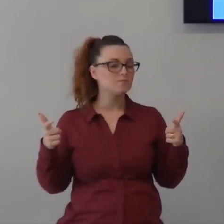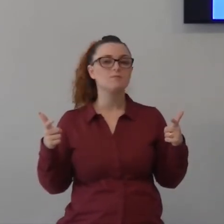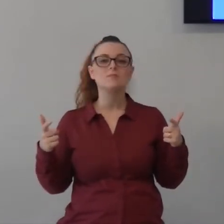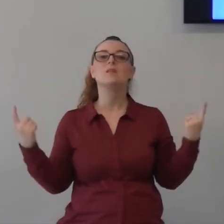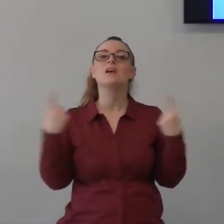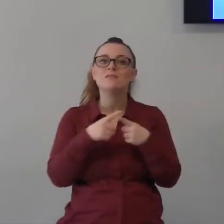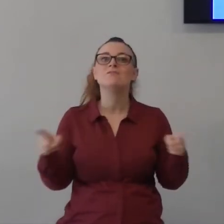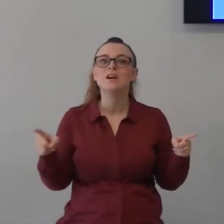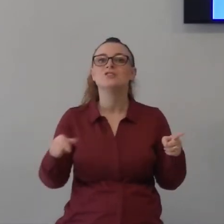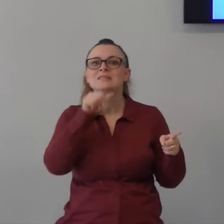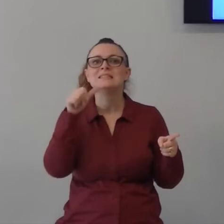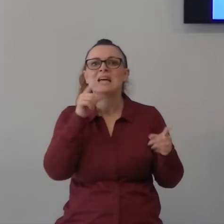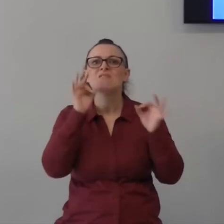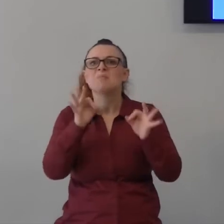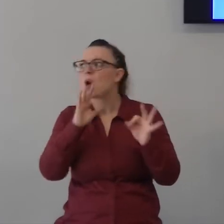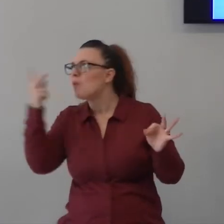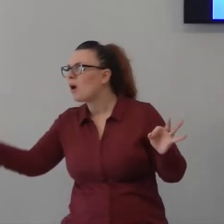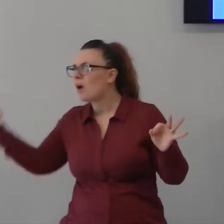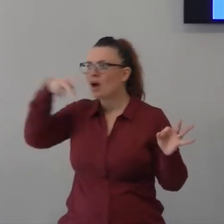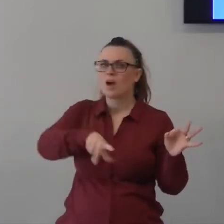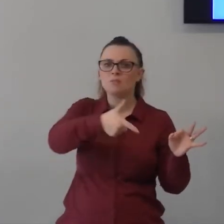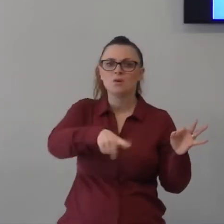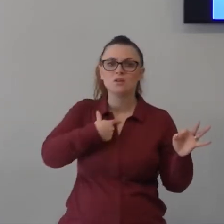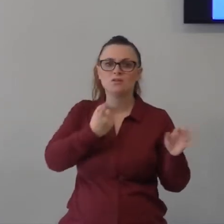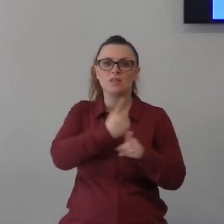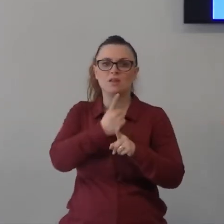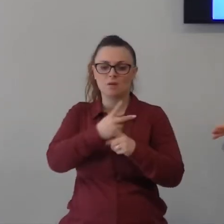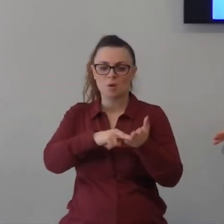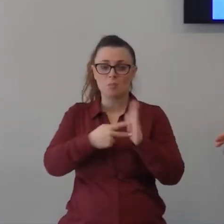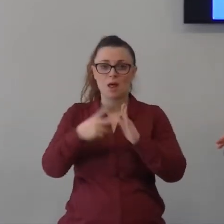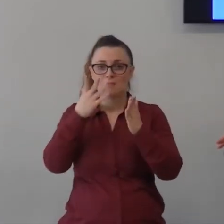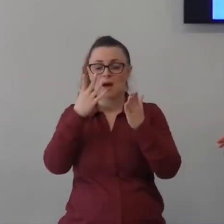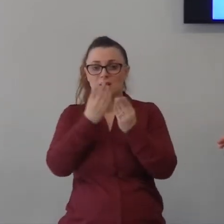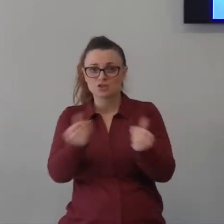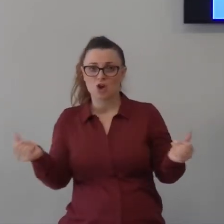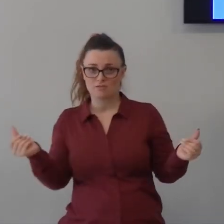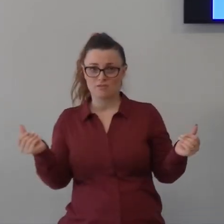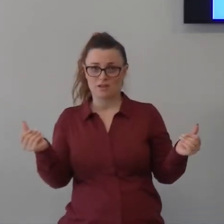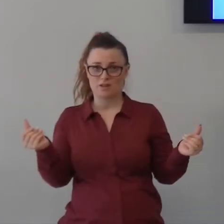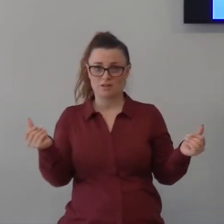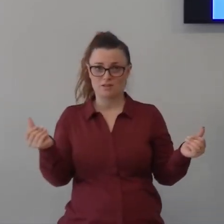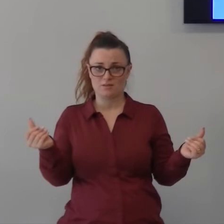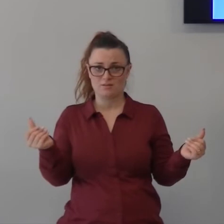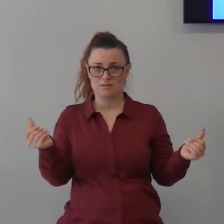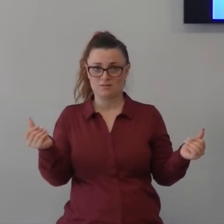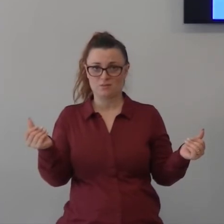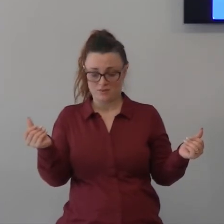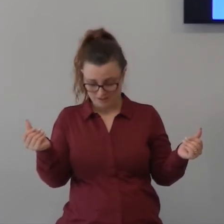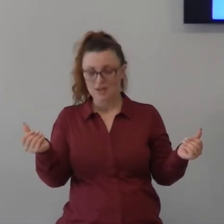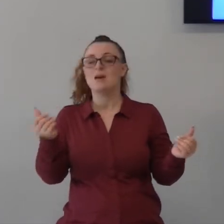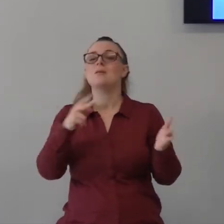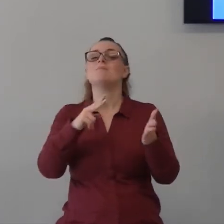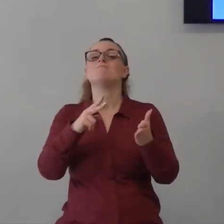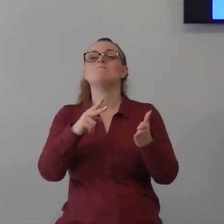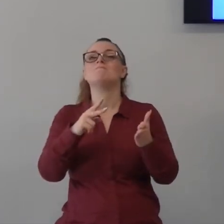è Gesù che entra nella tua vita che entra nella tua barca non è farci stare le onde la prospettiva non è quella